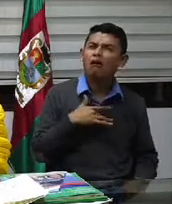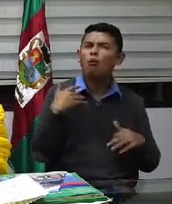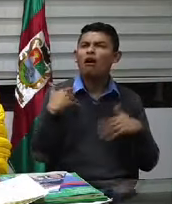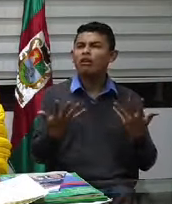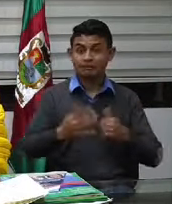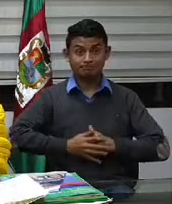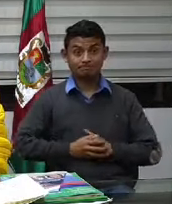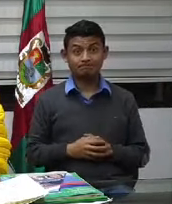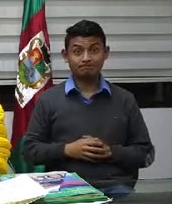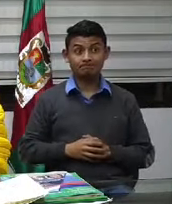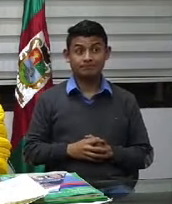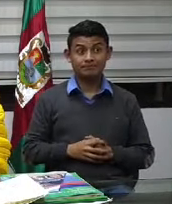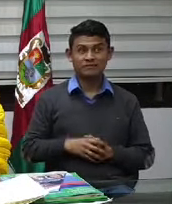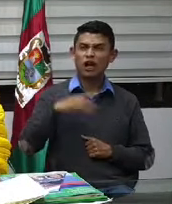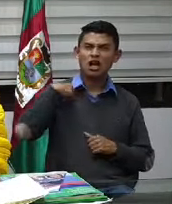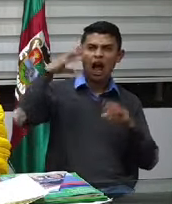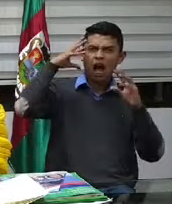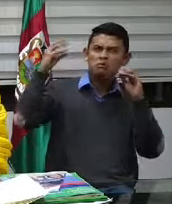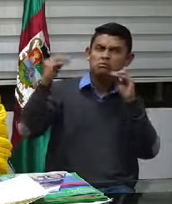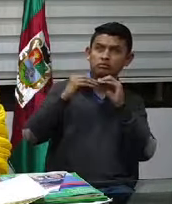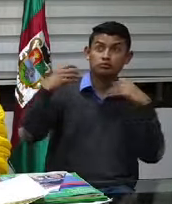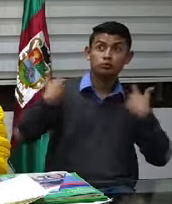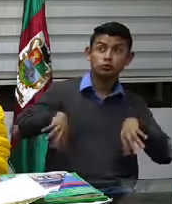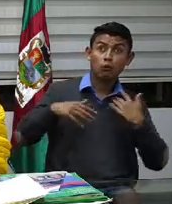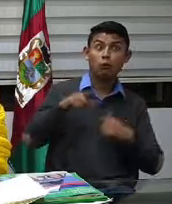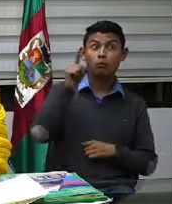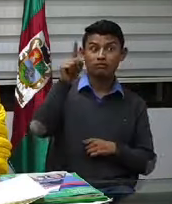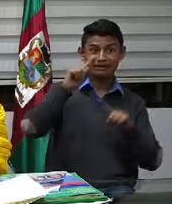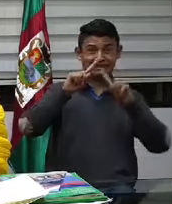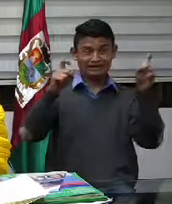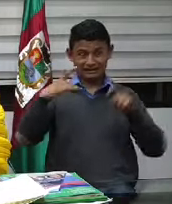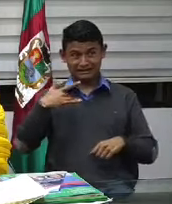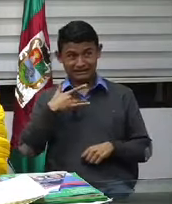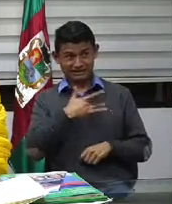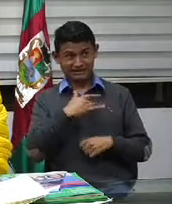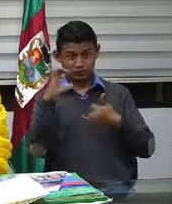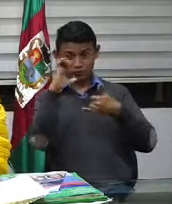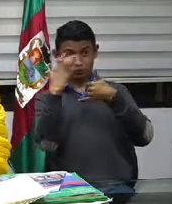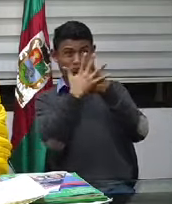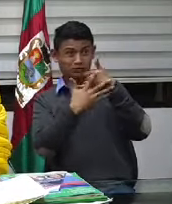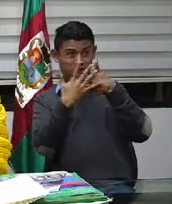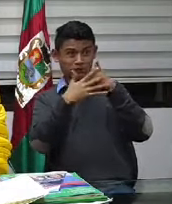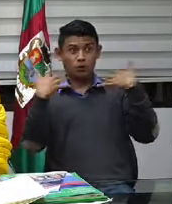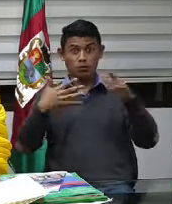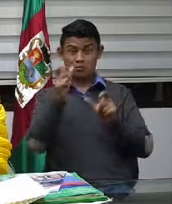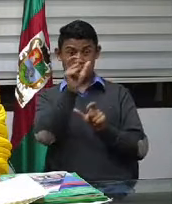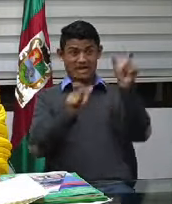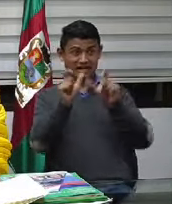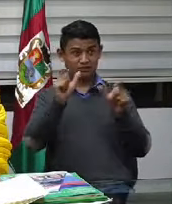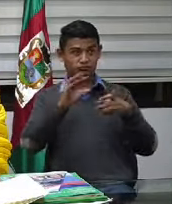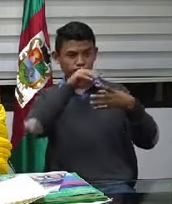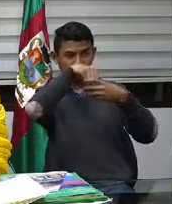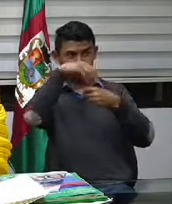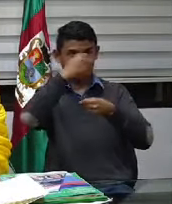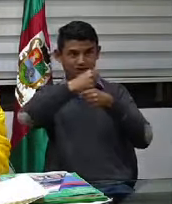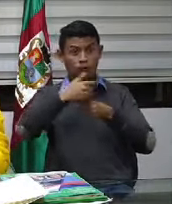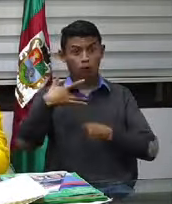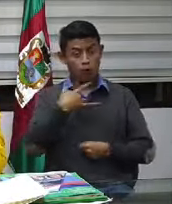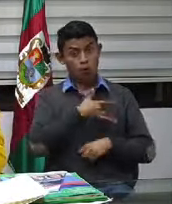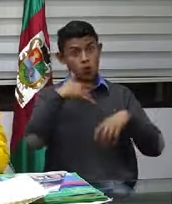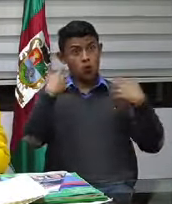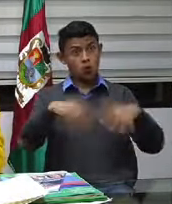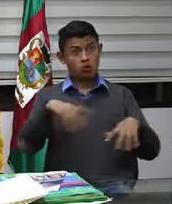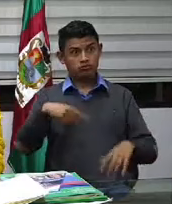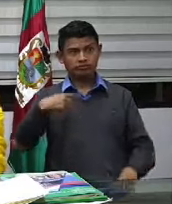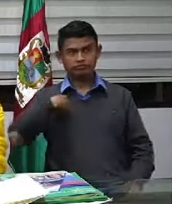enfrentar seriamente y con muchísimas responsabilidades, es el tema del personal de la salud. Yo quiero